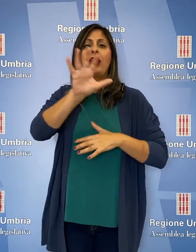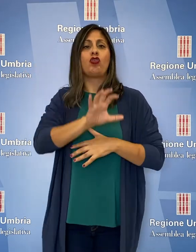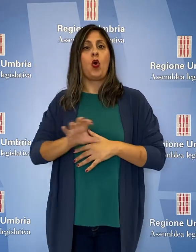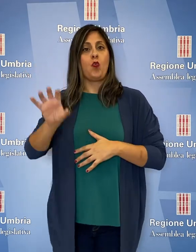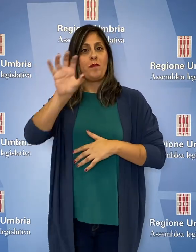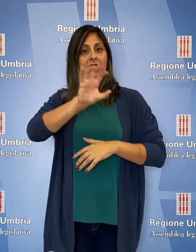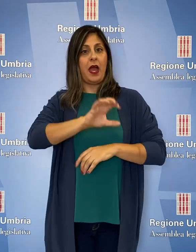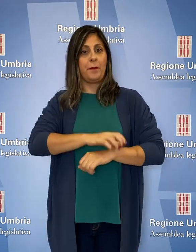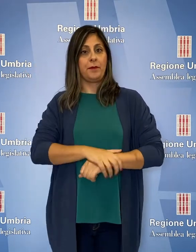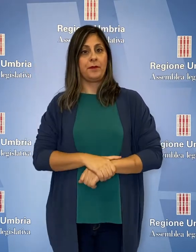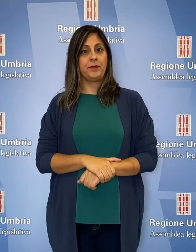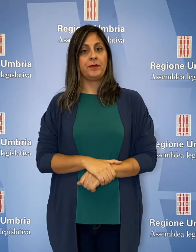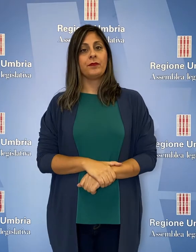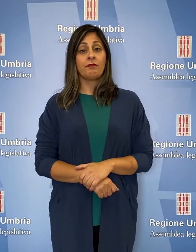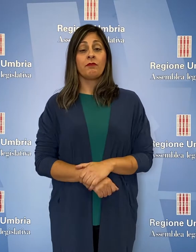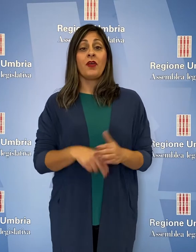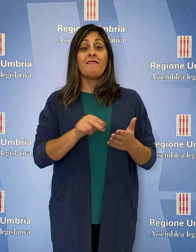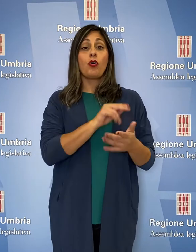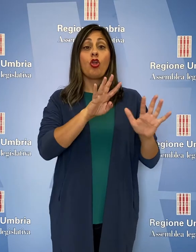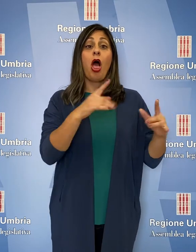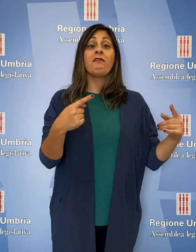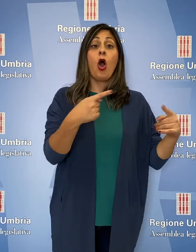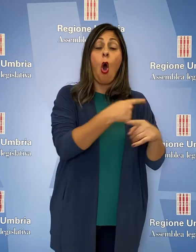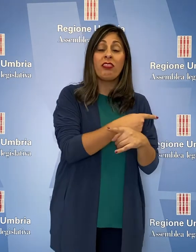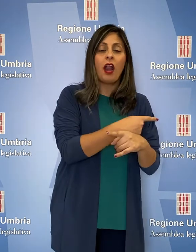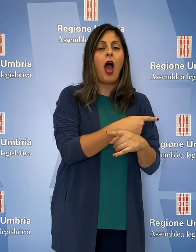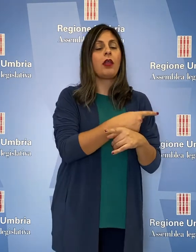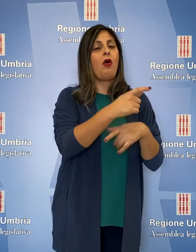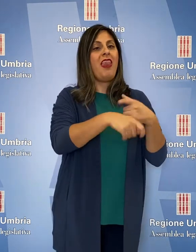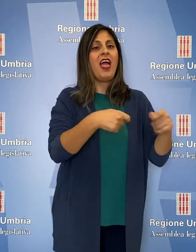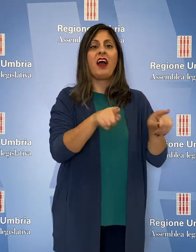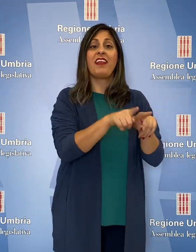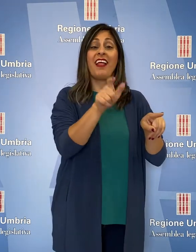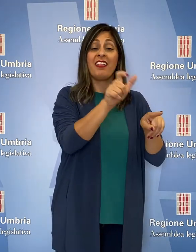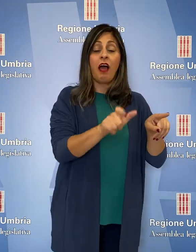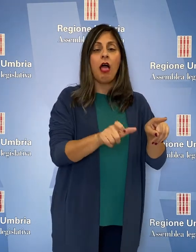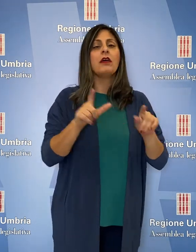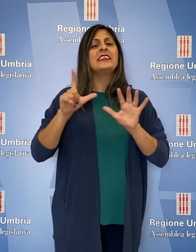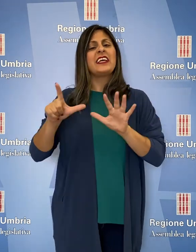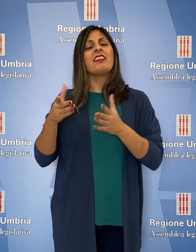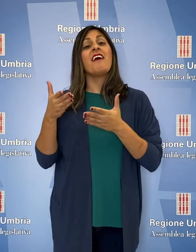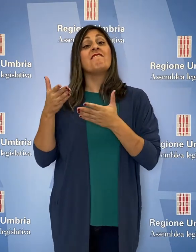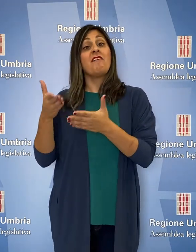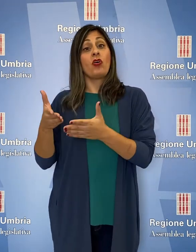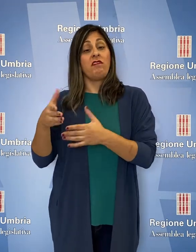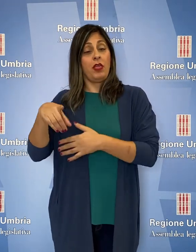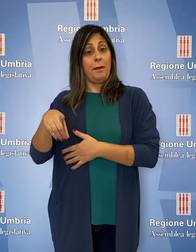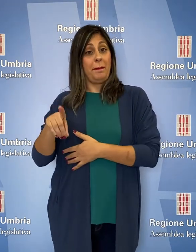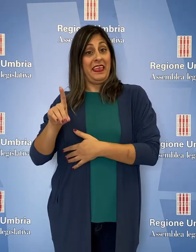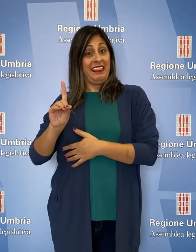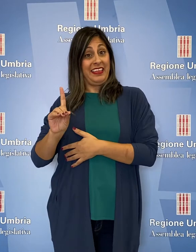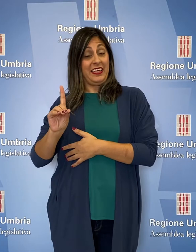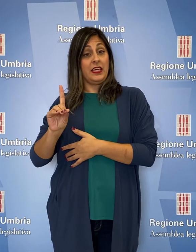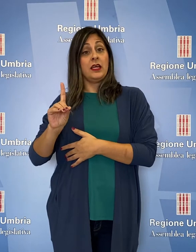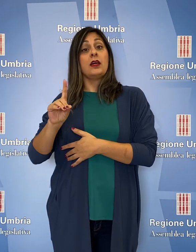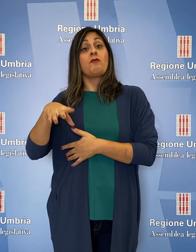tutto il territorio regionale. Respinta con nove voti contrari, Lega Fratelli d'Italia e sette favorevoli, Partito